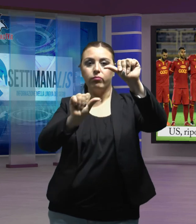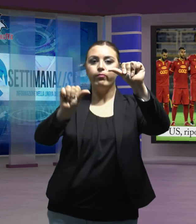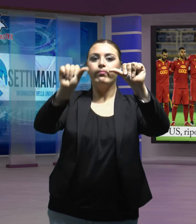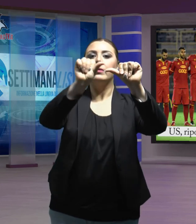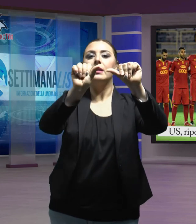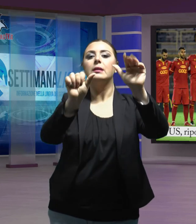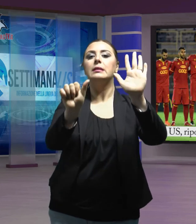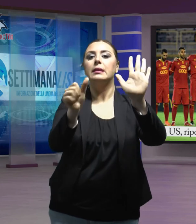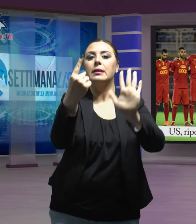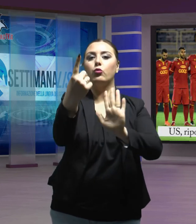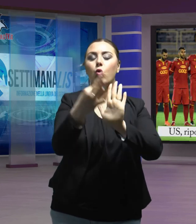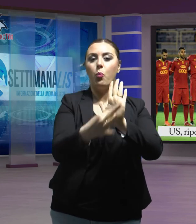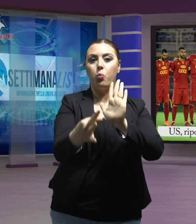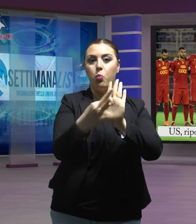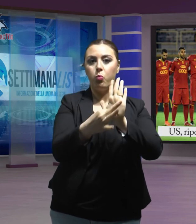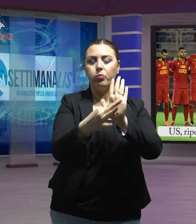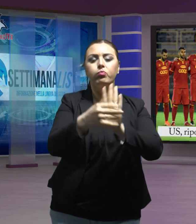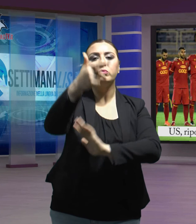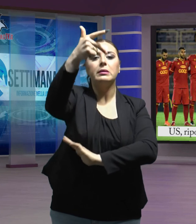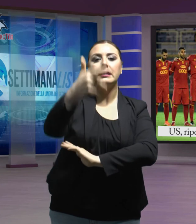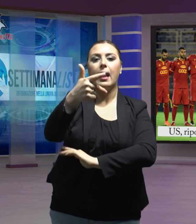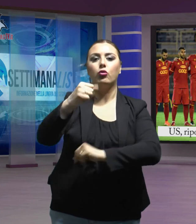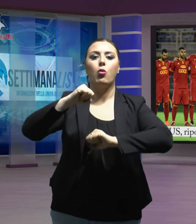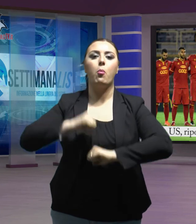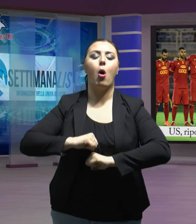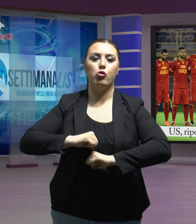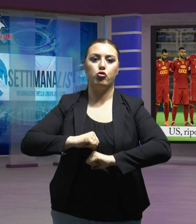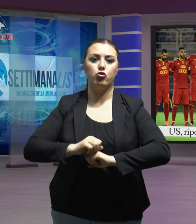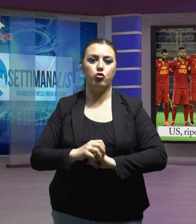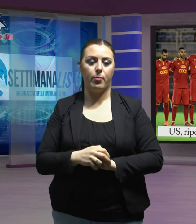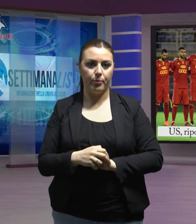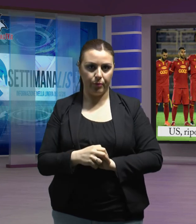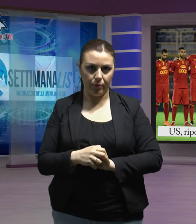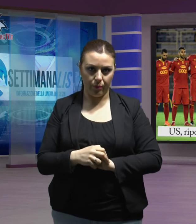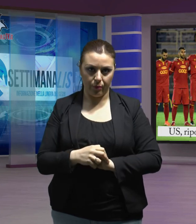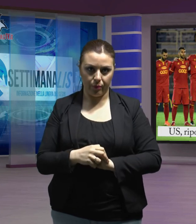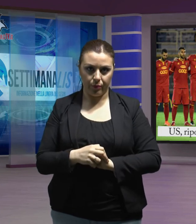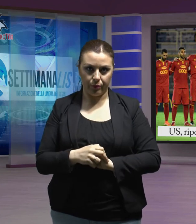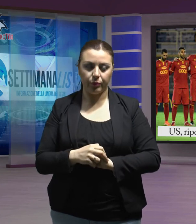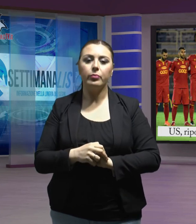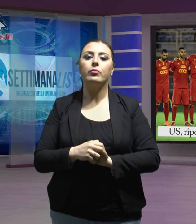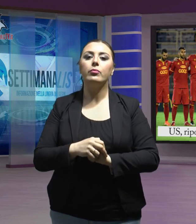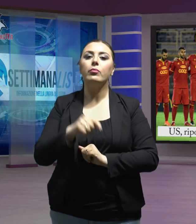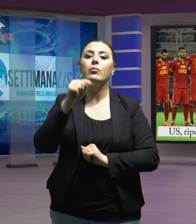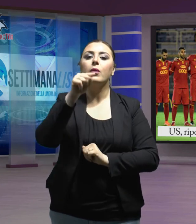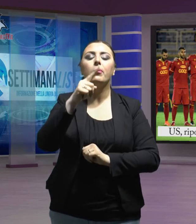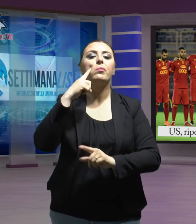classifica, mantenendo intatte le possibilità di posizionarsi almeno in